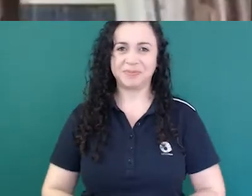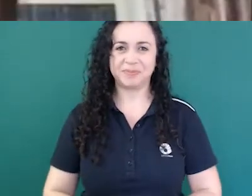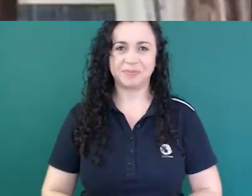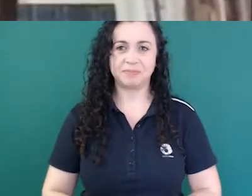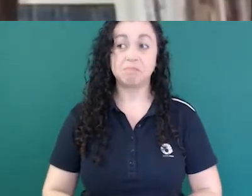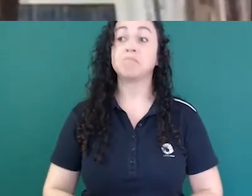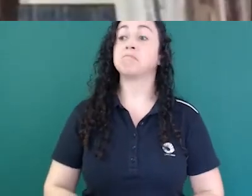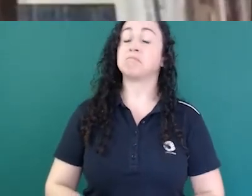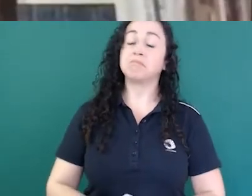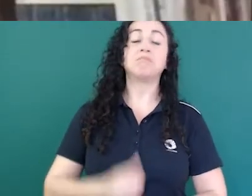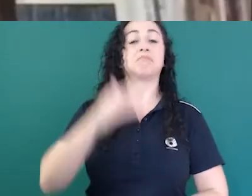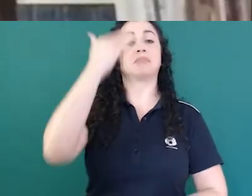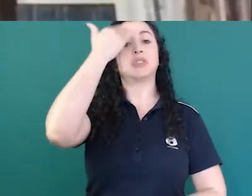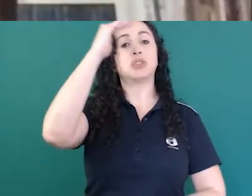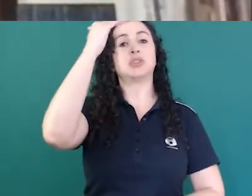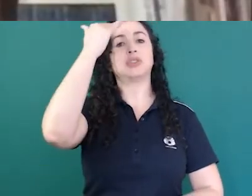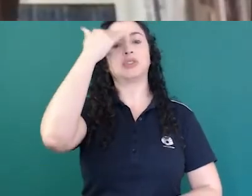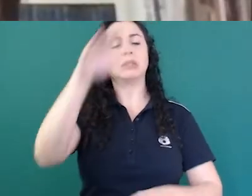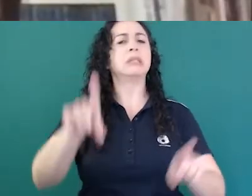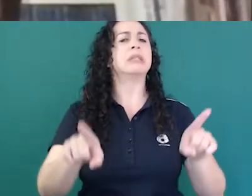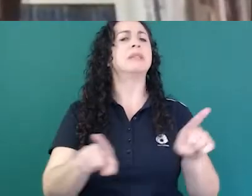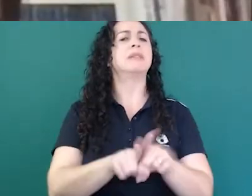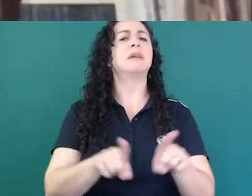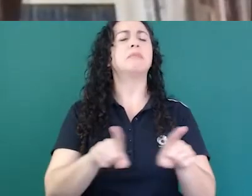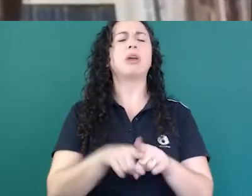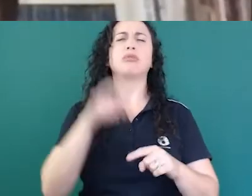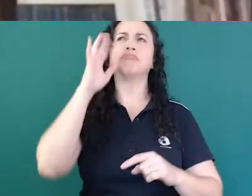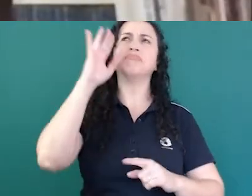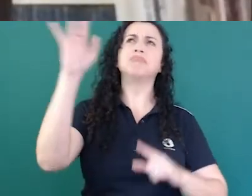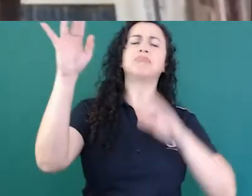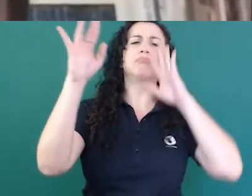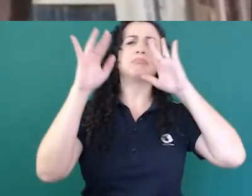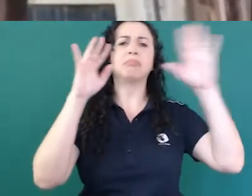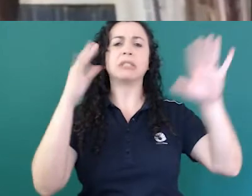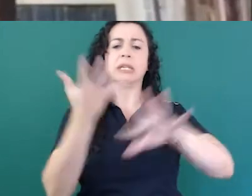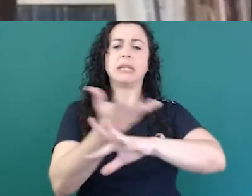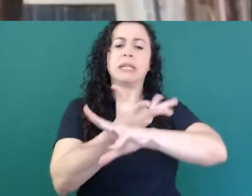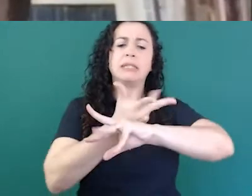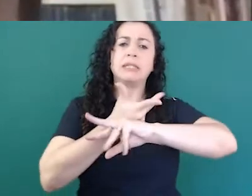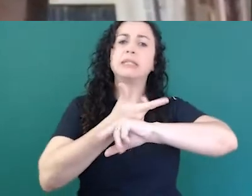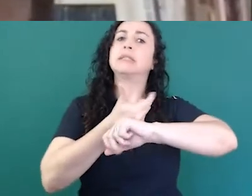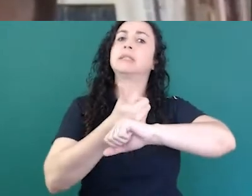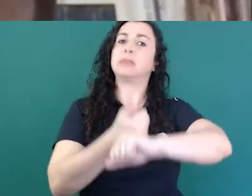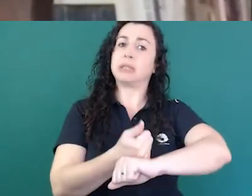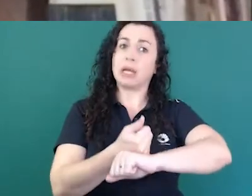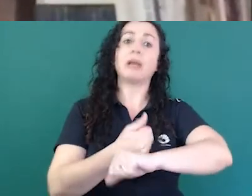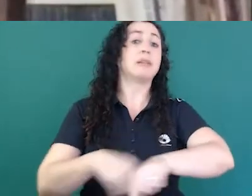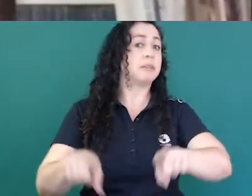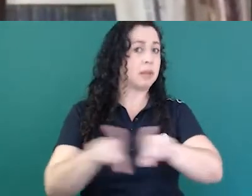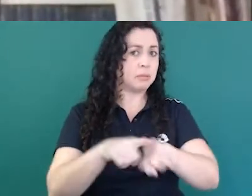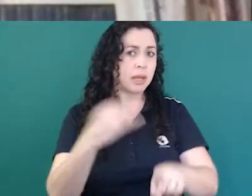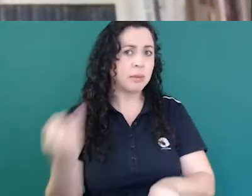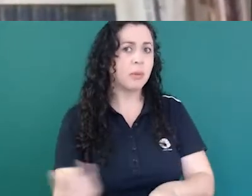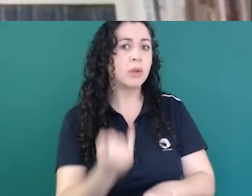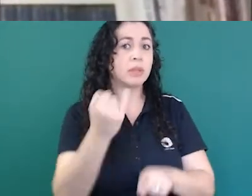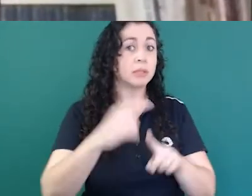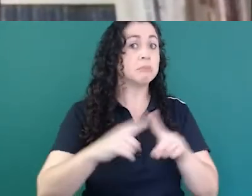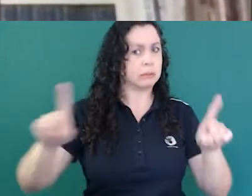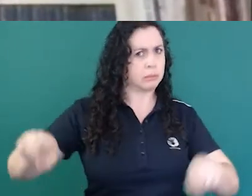Entendo. E assim, imagino que o diálogo interdisciplinar seja muito desafiador também.